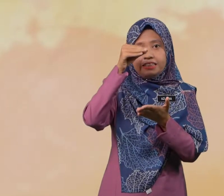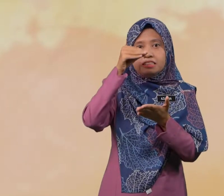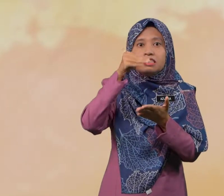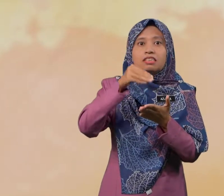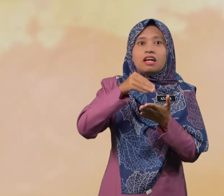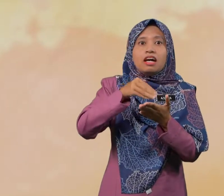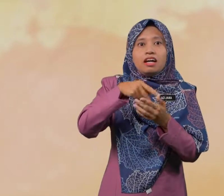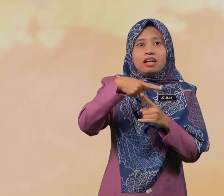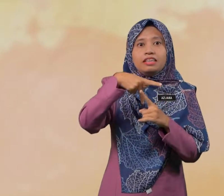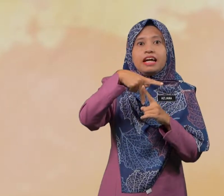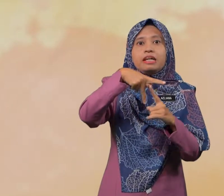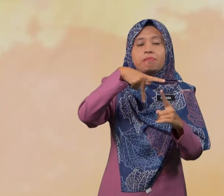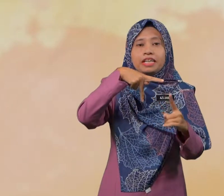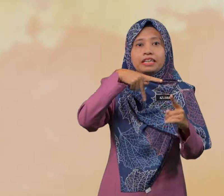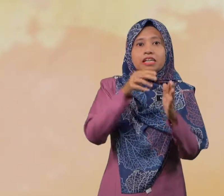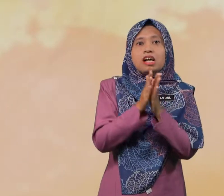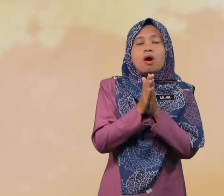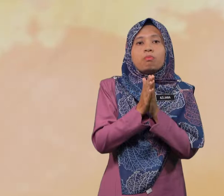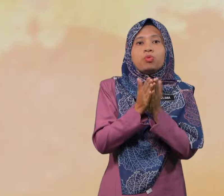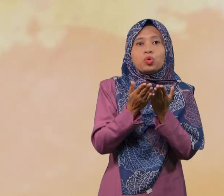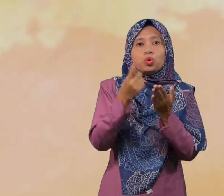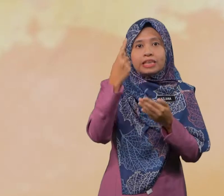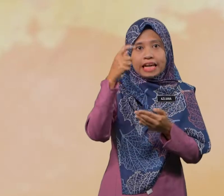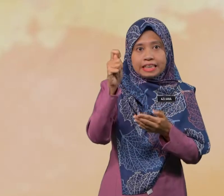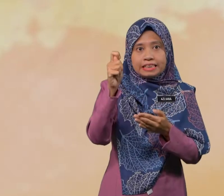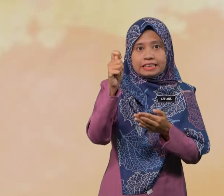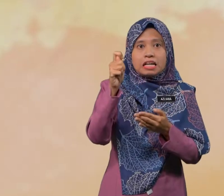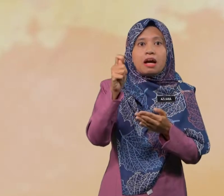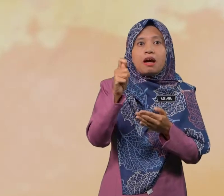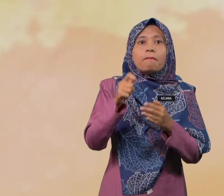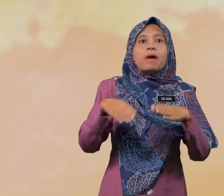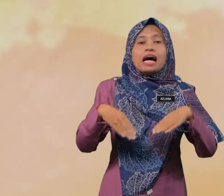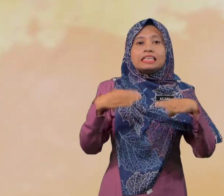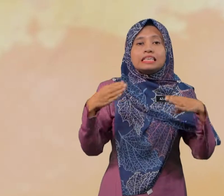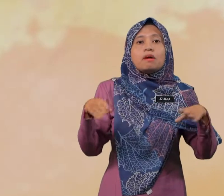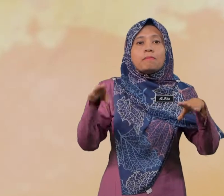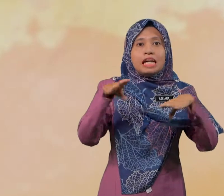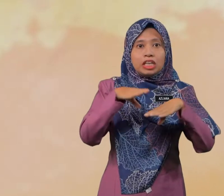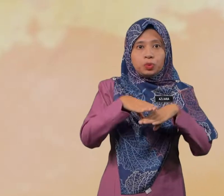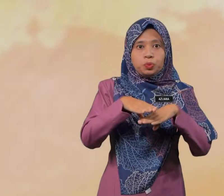Daripada buku teks Bahasa Melayu